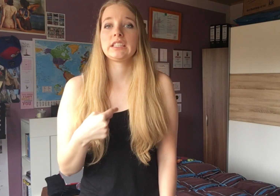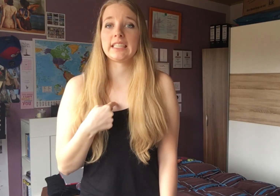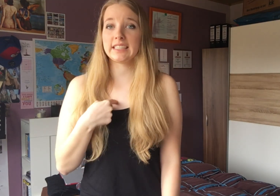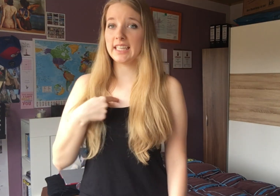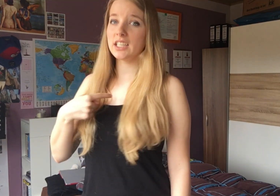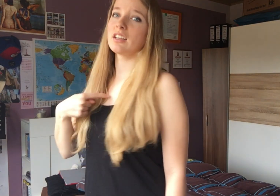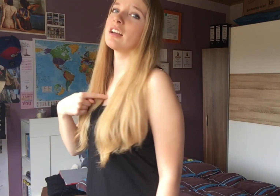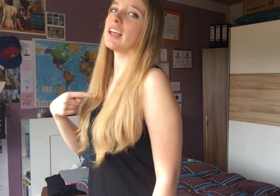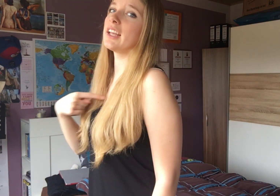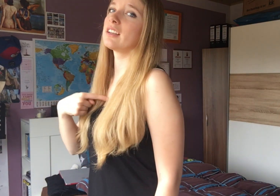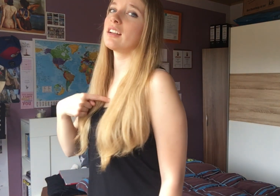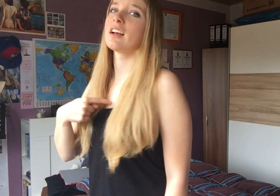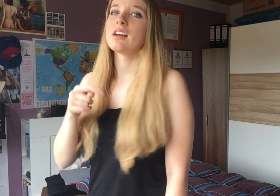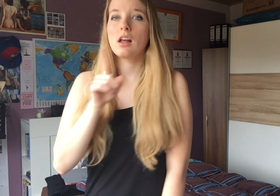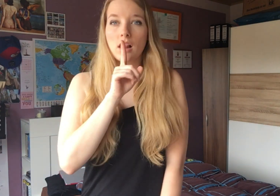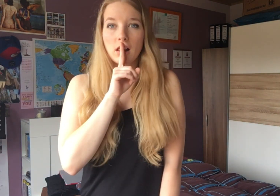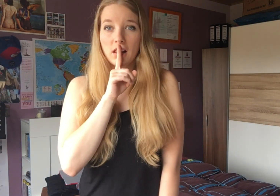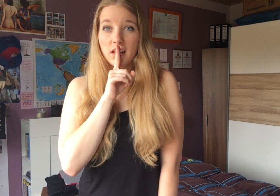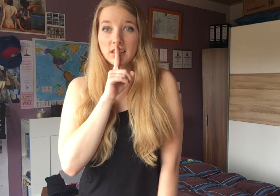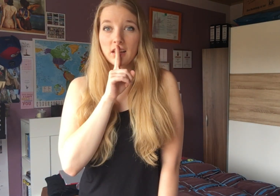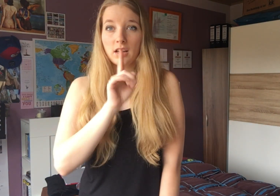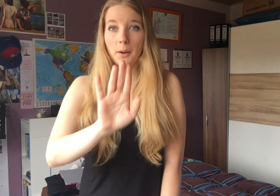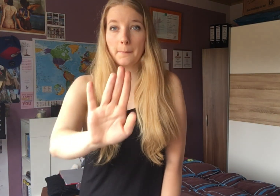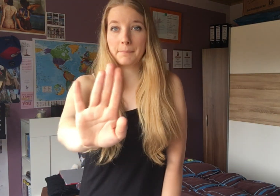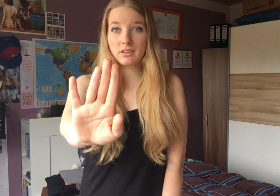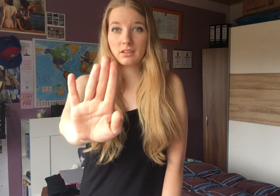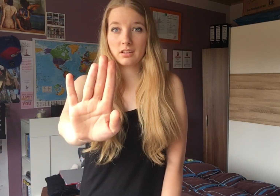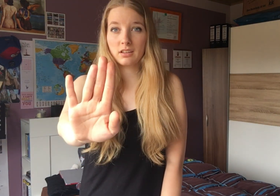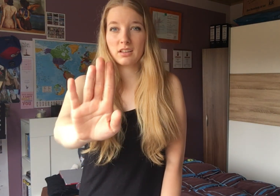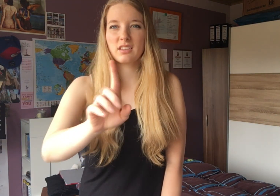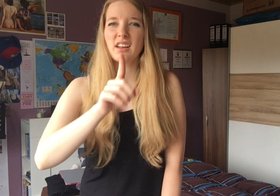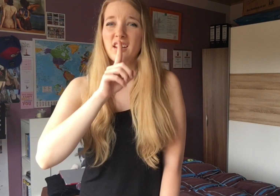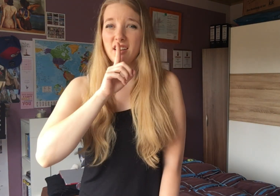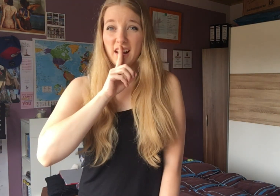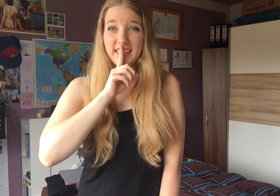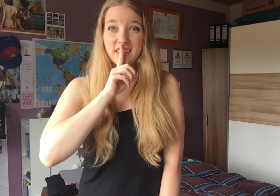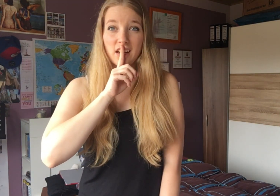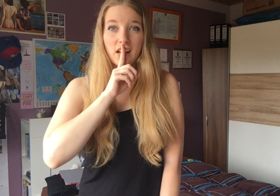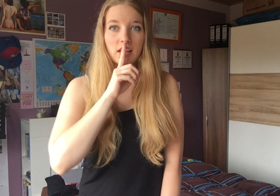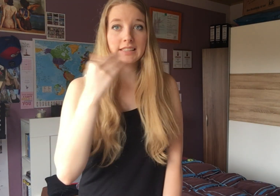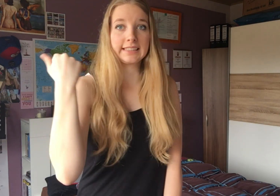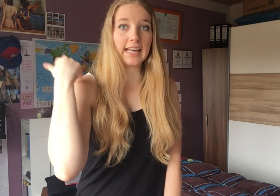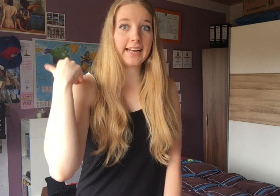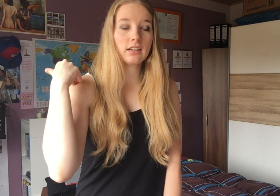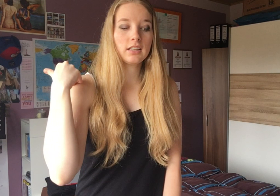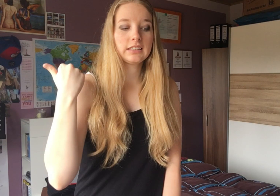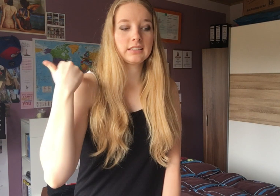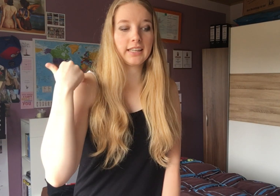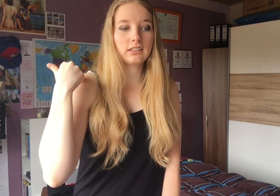Das ich, ich leiser bin, leiser seit, seit,